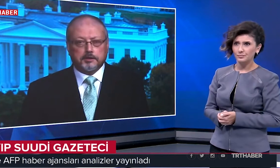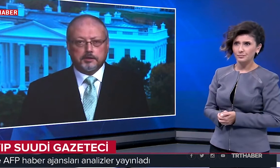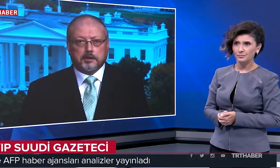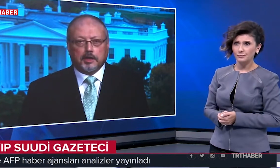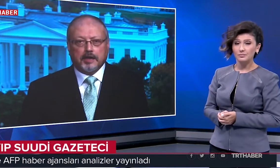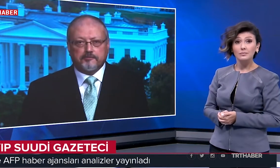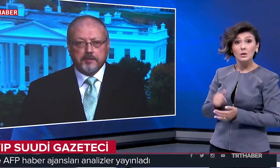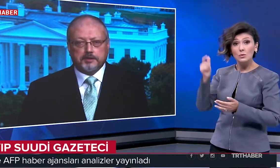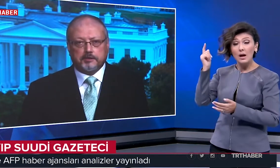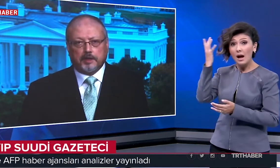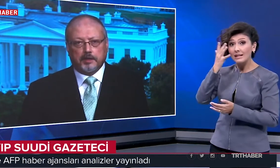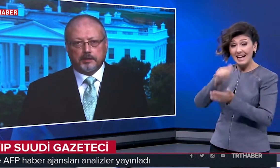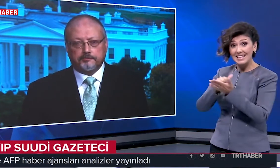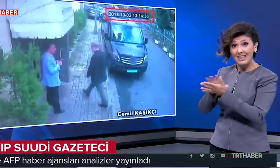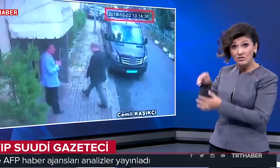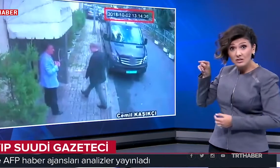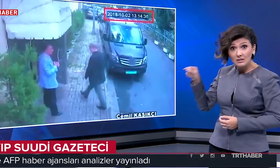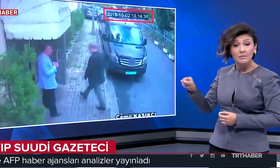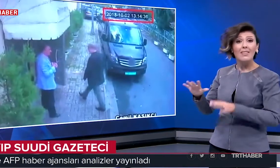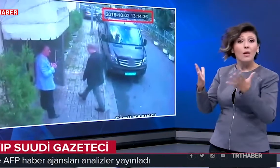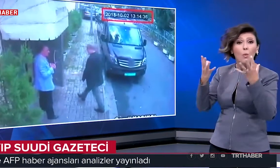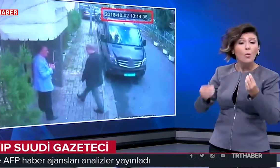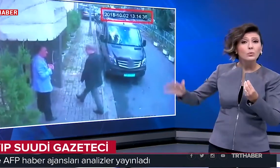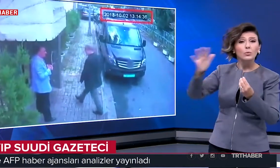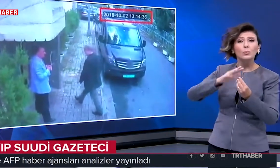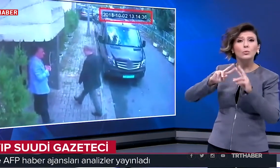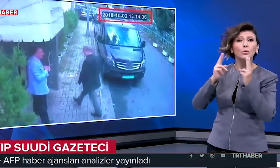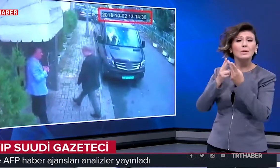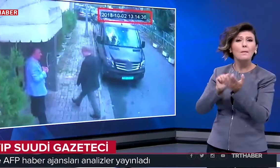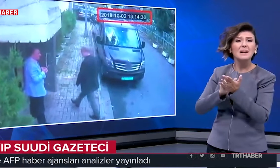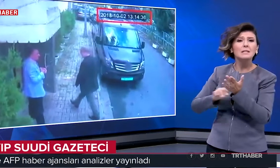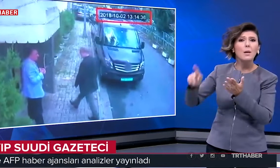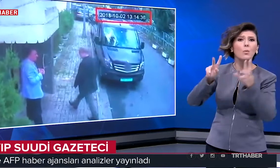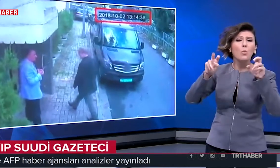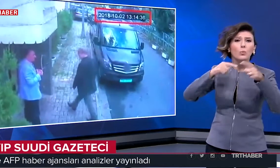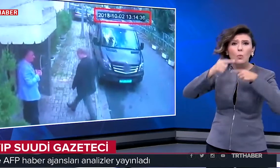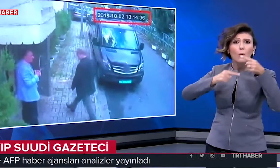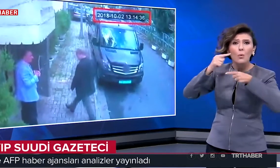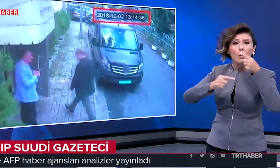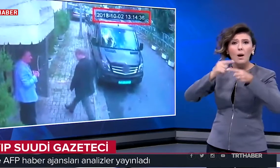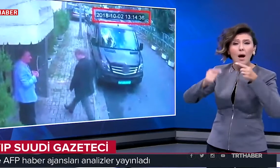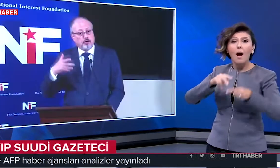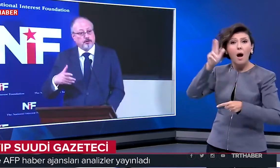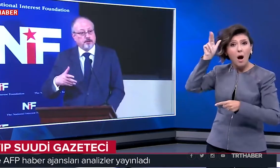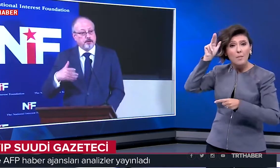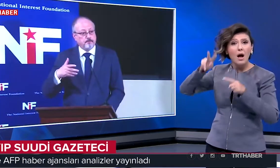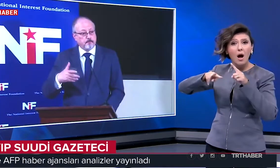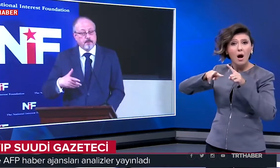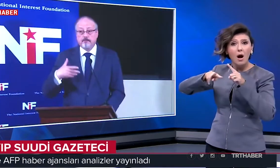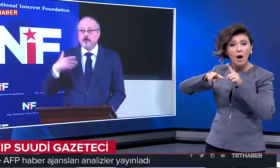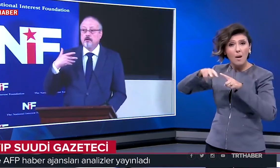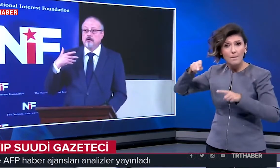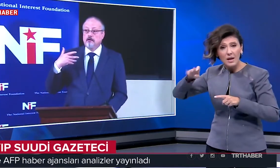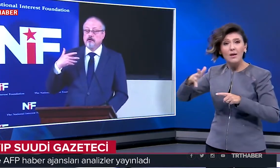Suudi gazeteci Cemal Kaşıkçı'nın akıbeti dünya basınındaki güncelliğini koruyor. Amerikan Associated Press ve Fransız Ajans